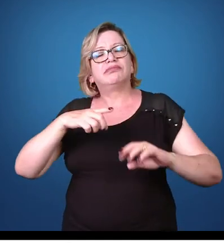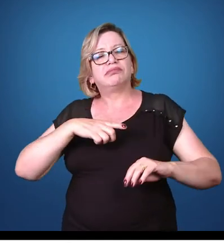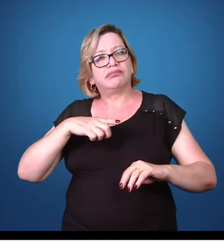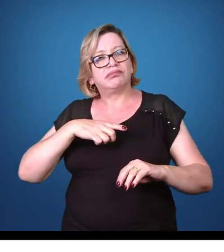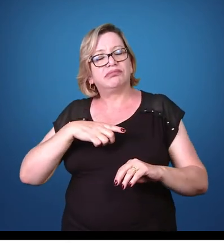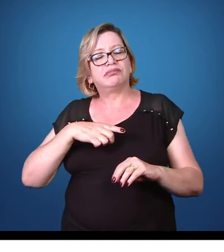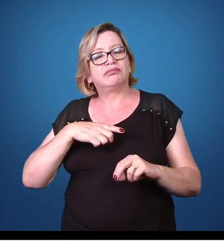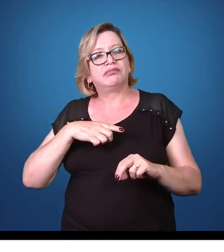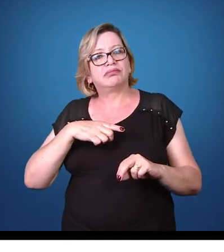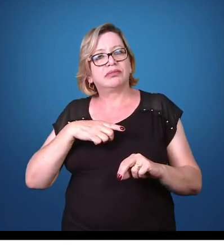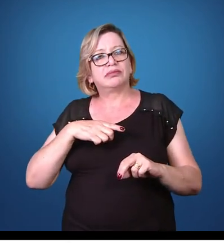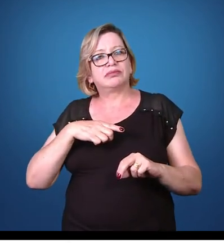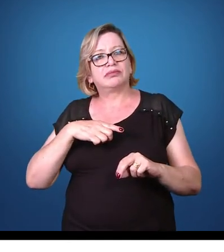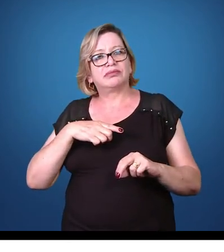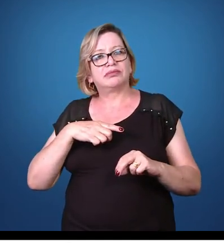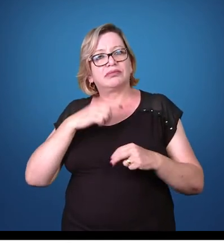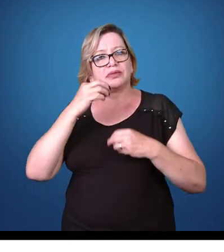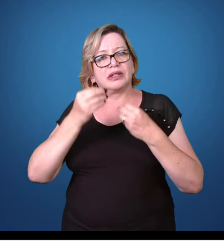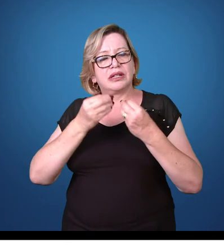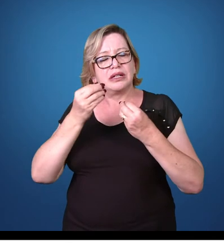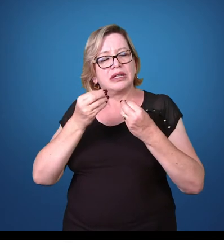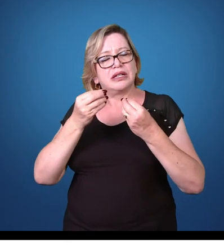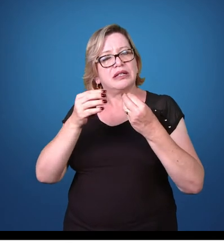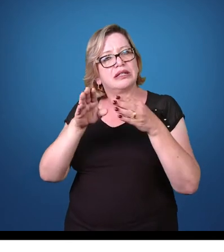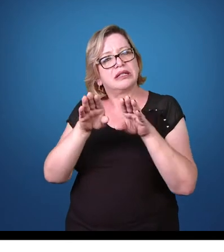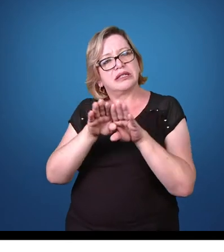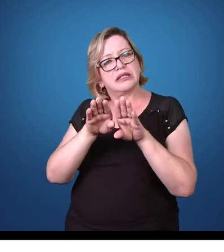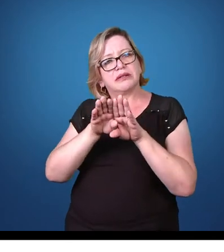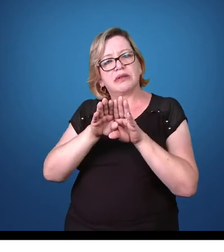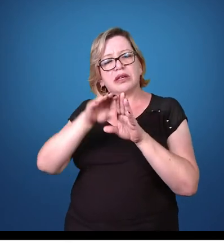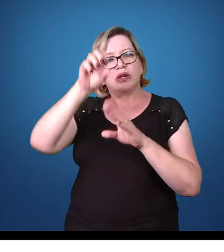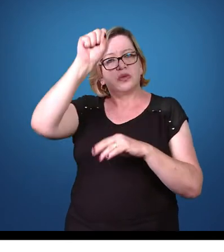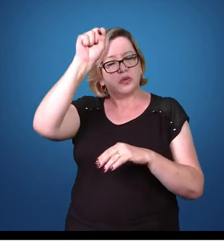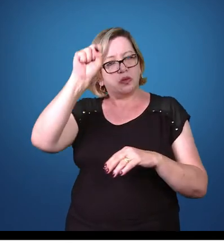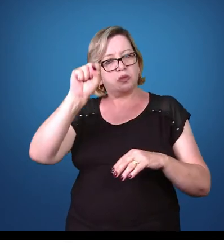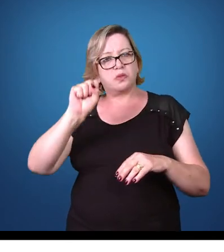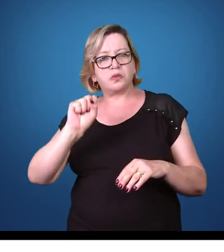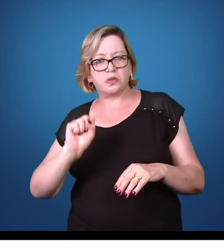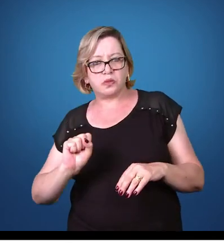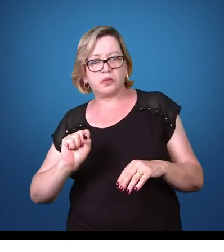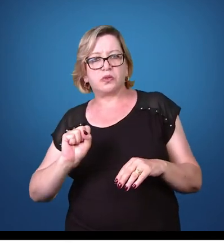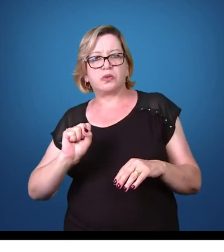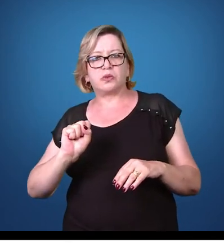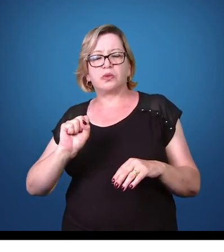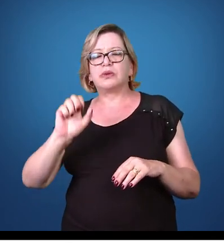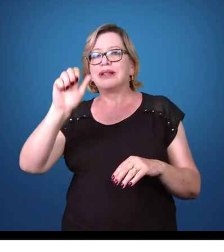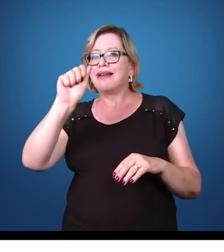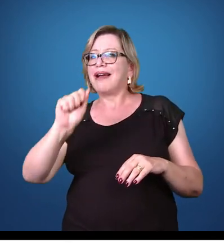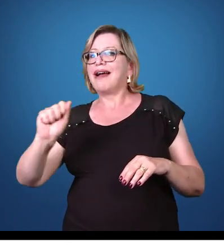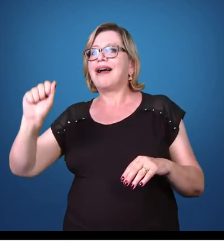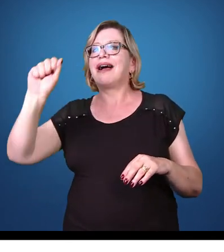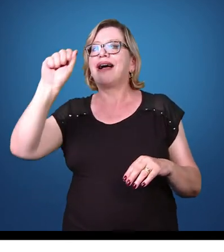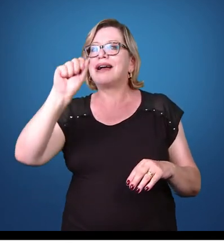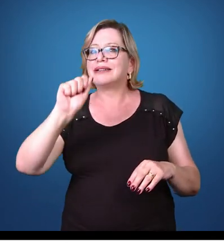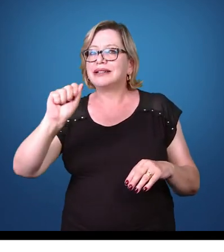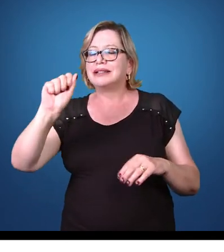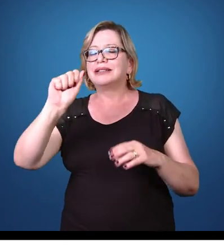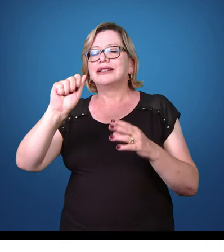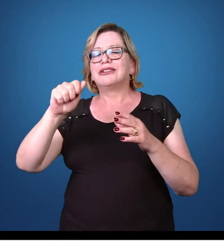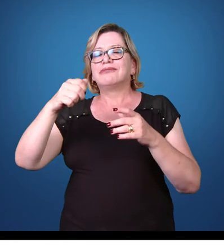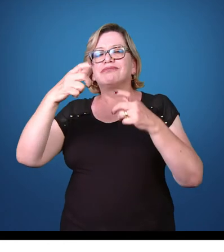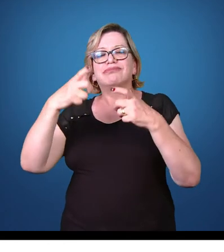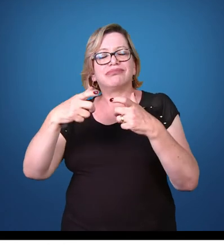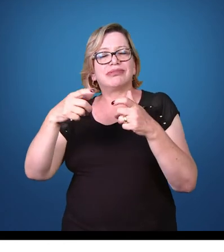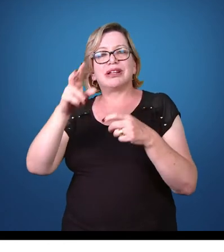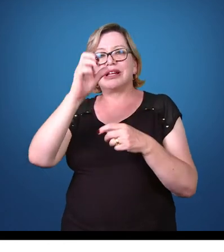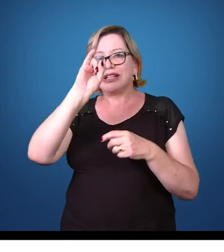também na porção sul ali da Ásia, indo até regiões da Indonésia,